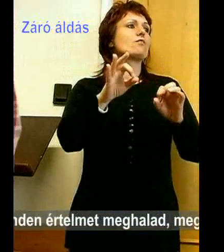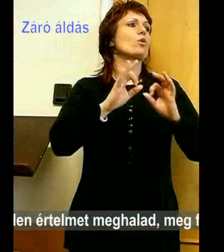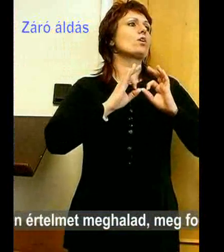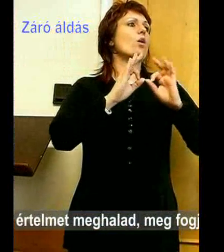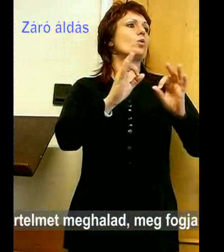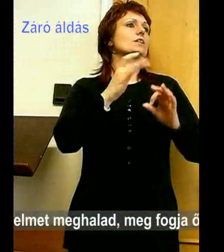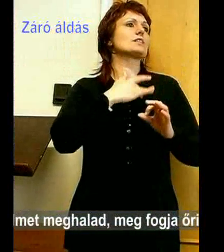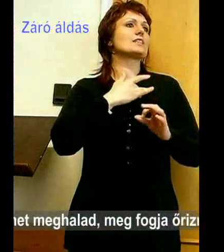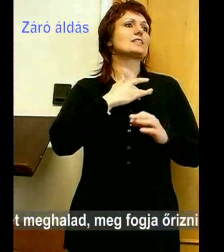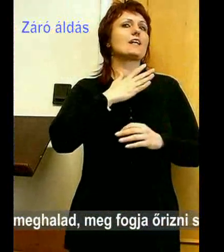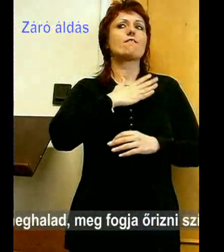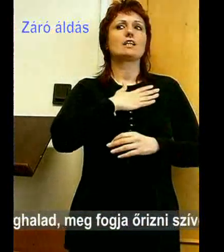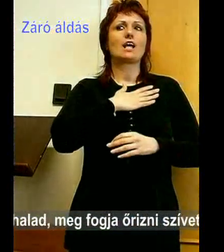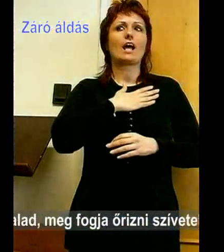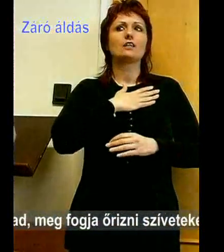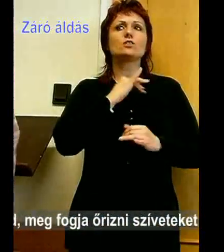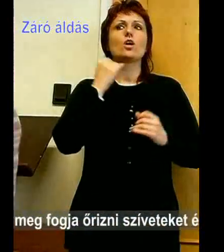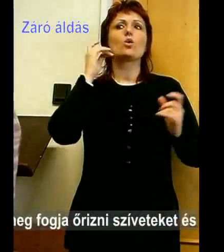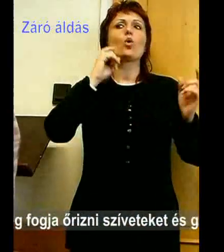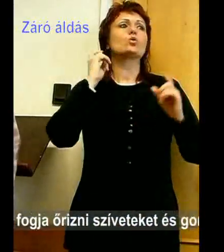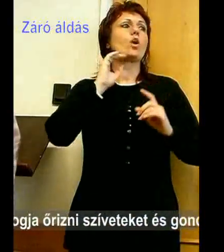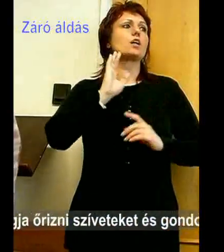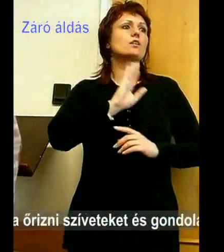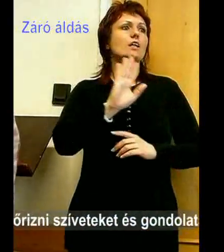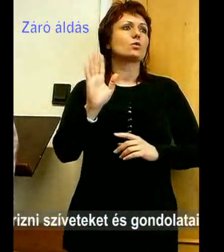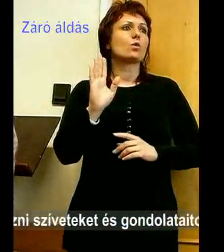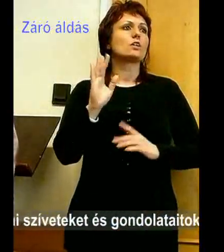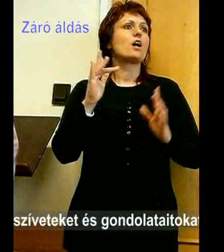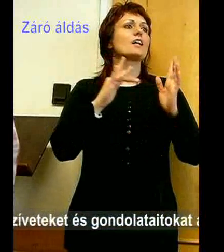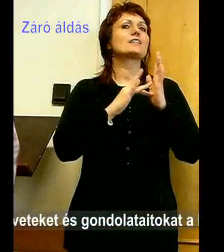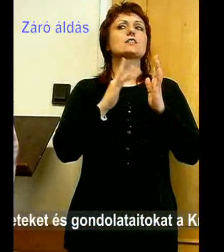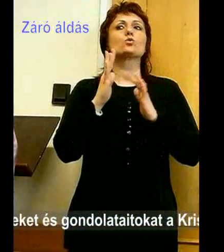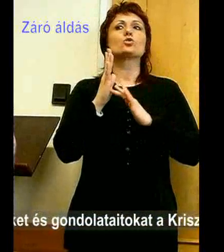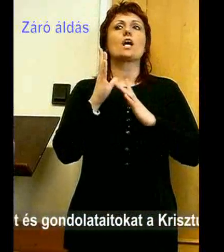és gondolataitokat a Krisztus Jézusban. Ámen. Ámen.